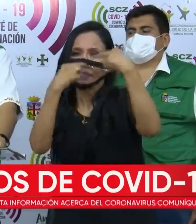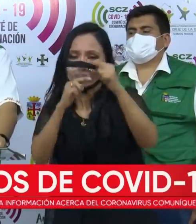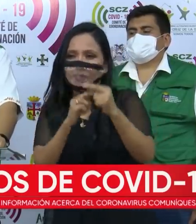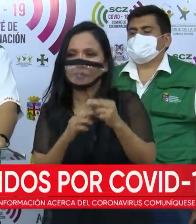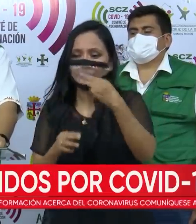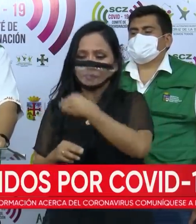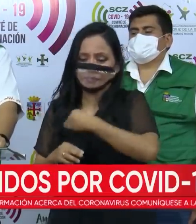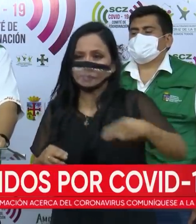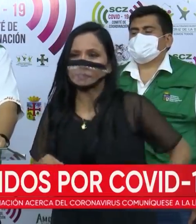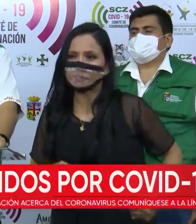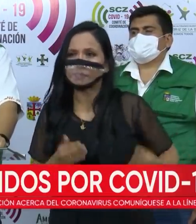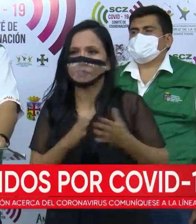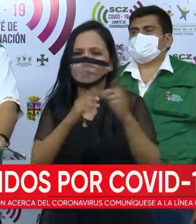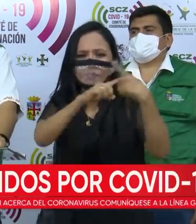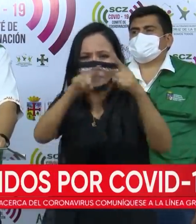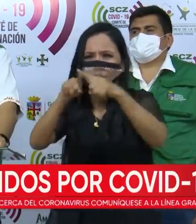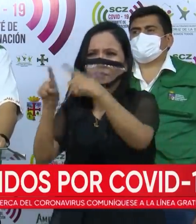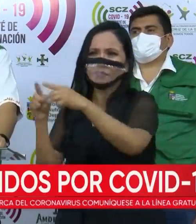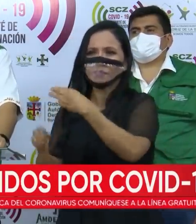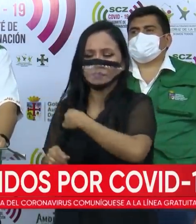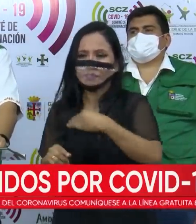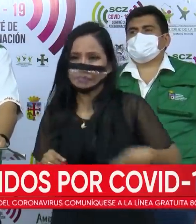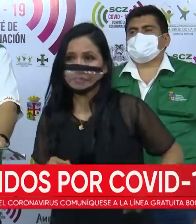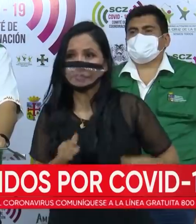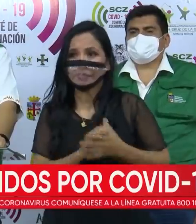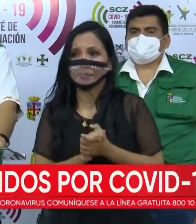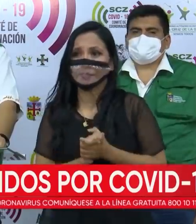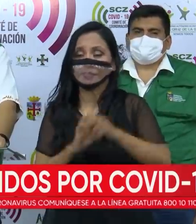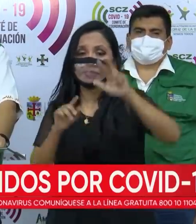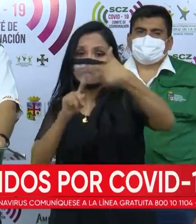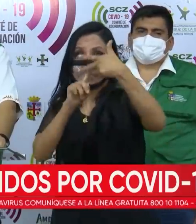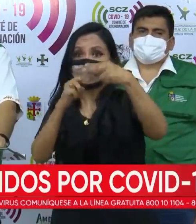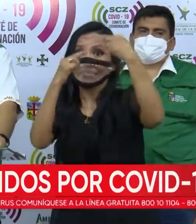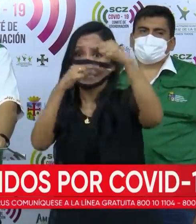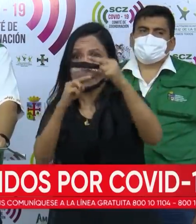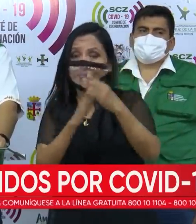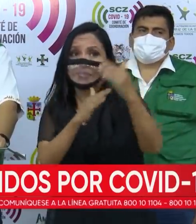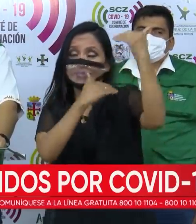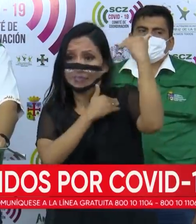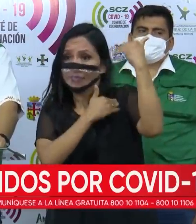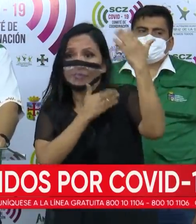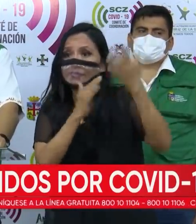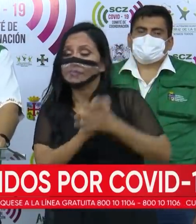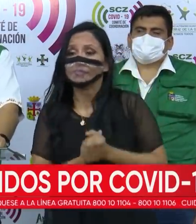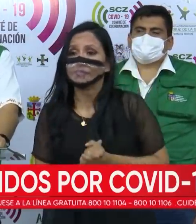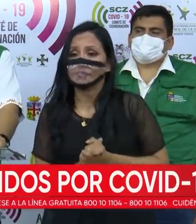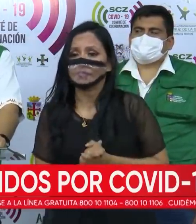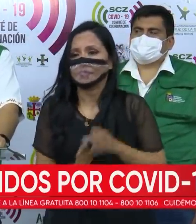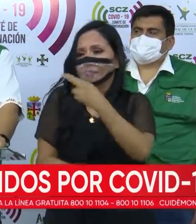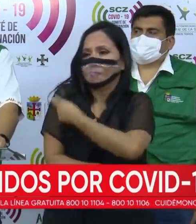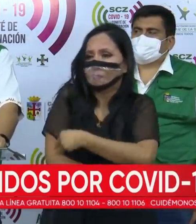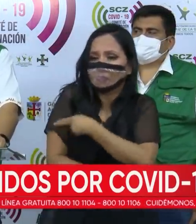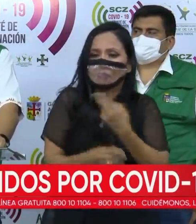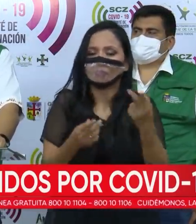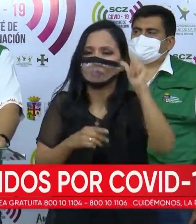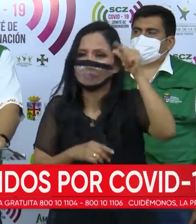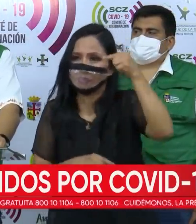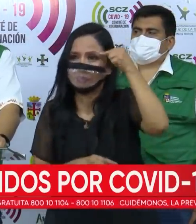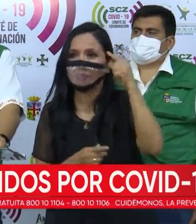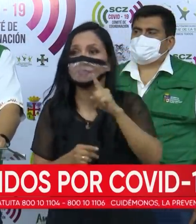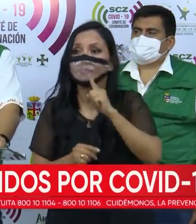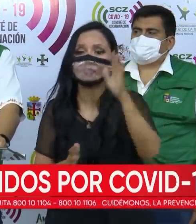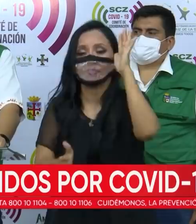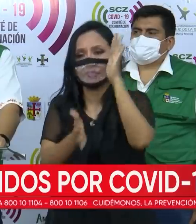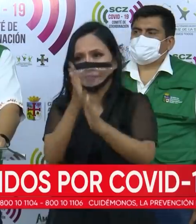municipio local y de los otros municipios del departamento, el tercer nivel en Santa Cruz, hospitales públicos son de